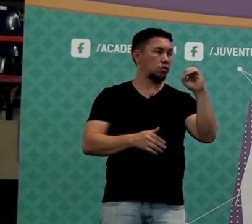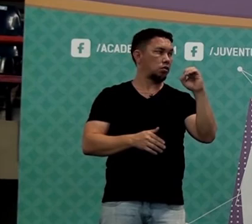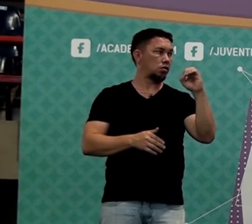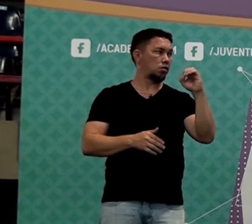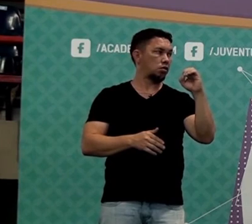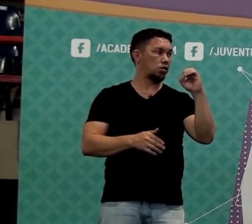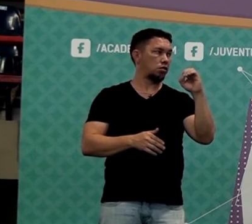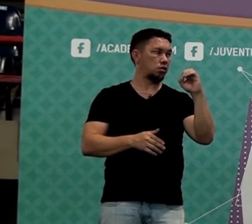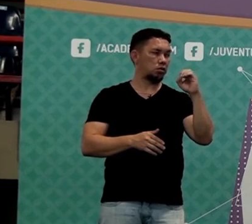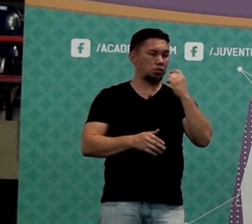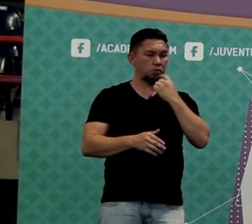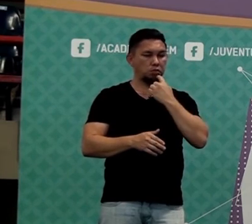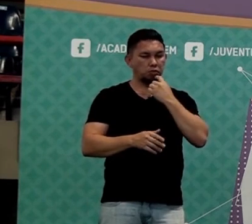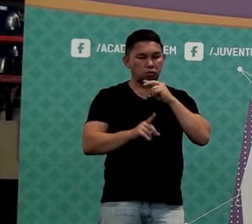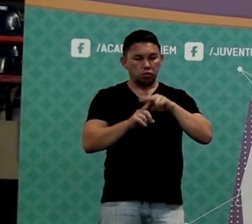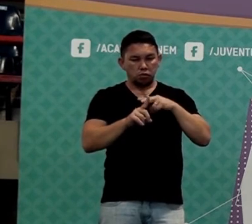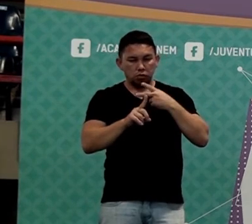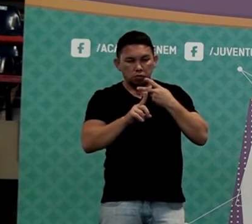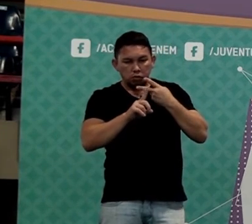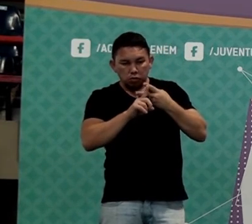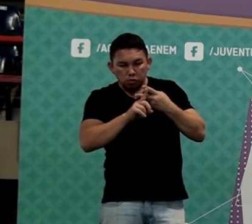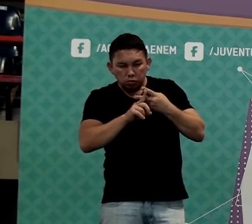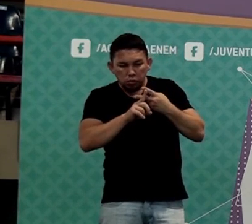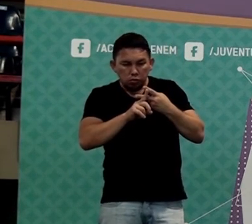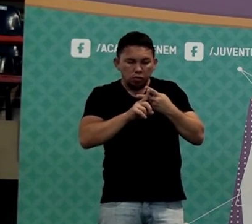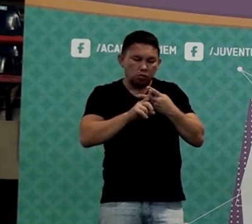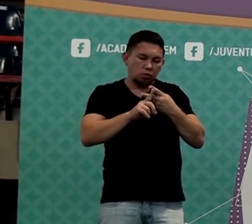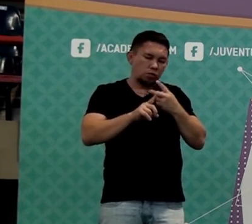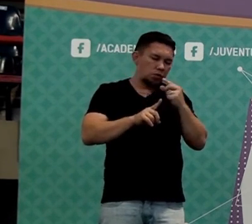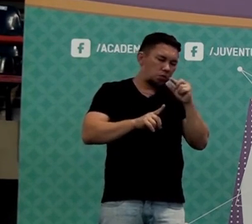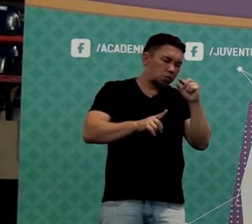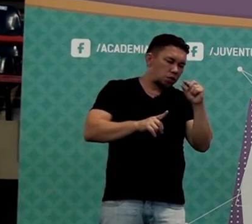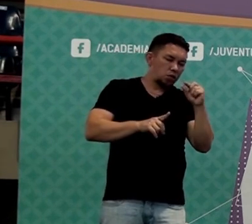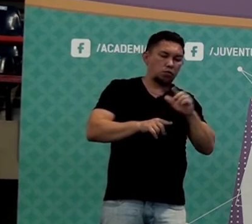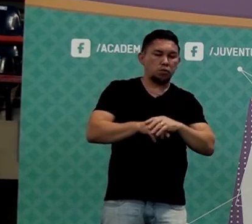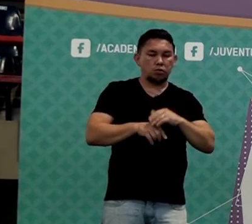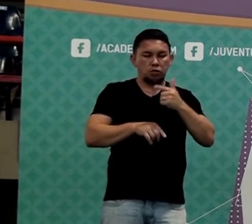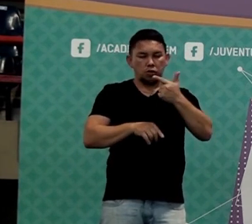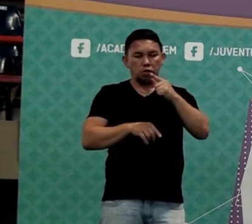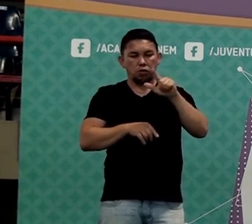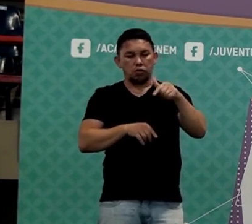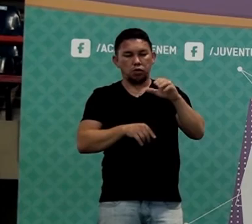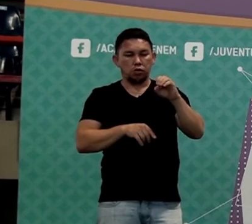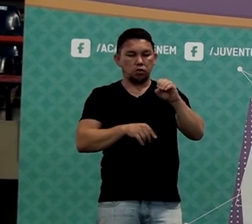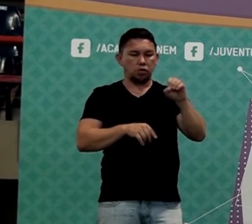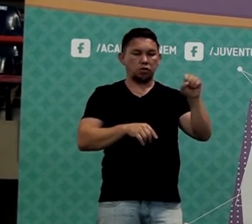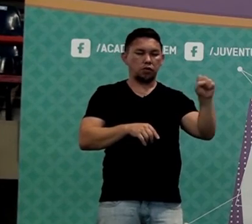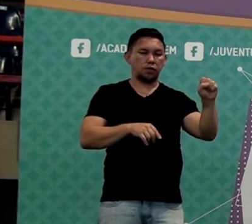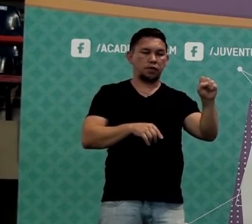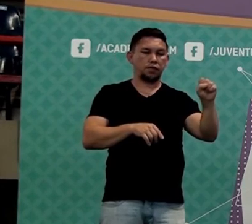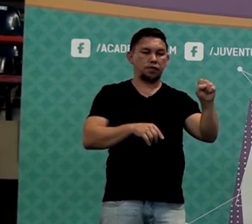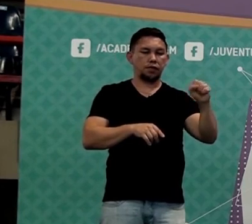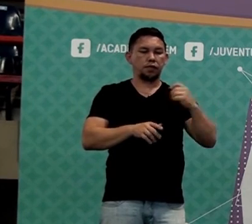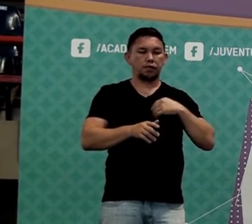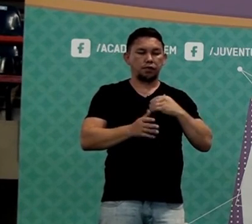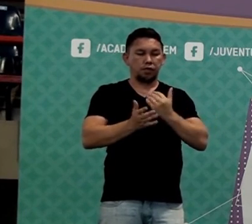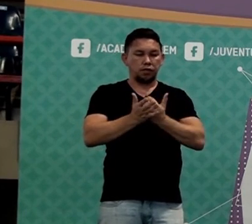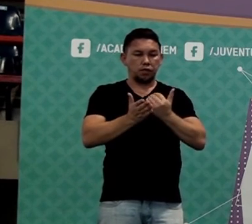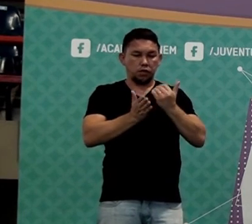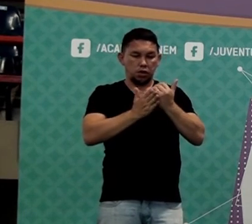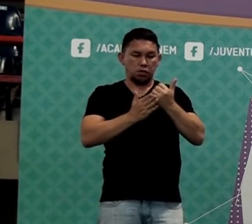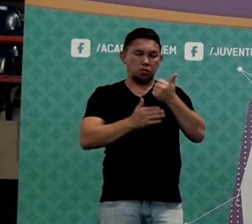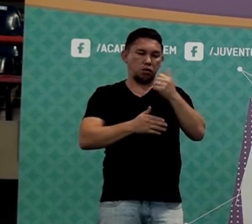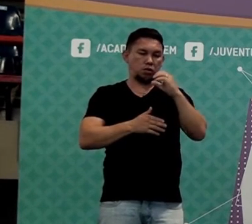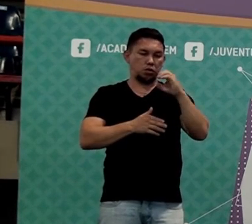foi um pouquinho mais do que o dobro. Ela foi 2,08. Então, ela aumentou 100% e mais